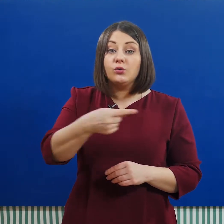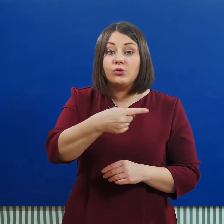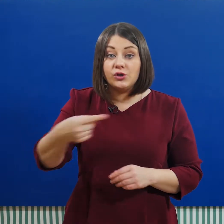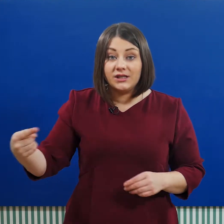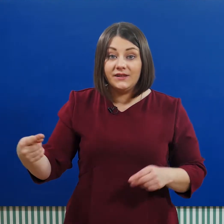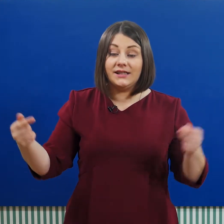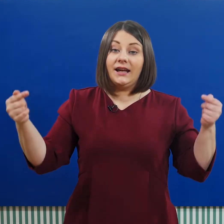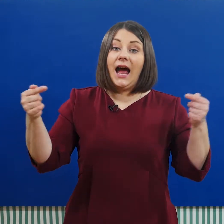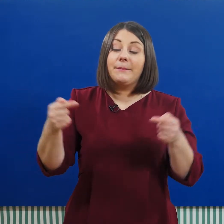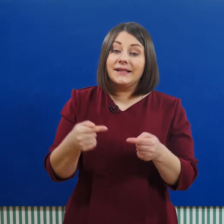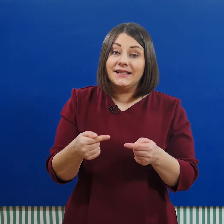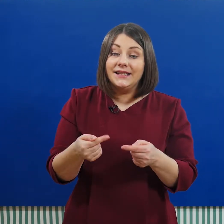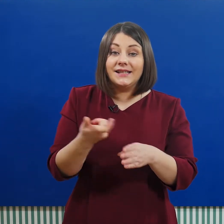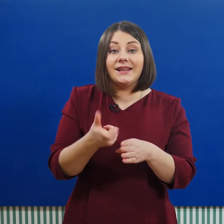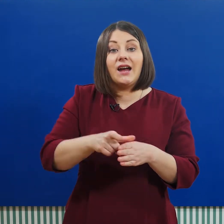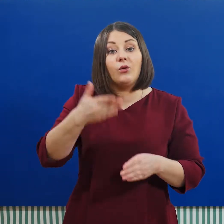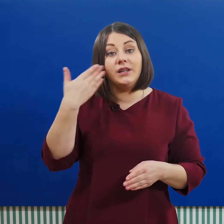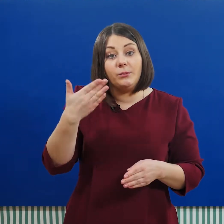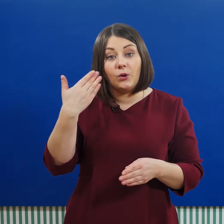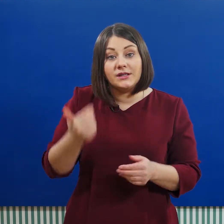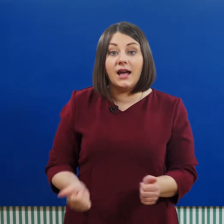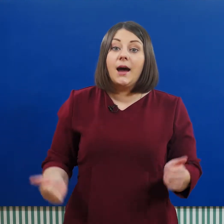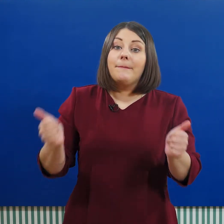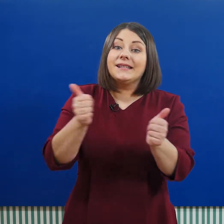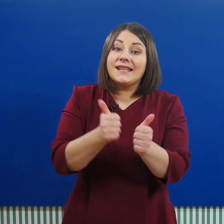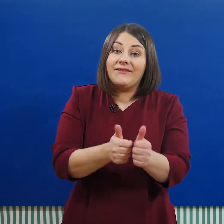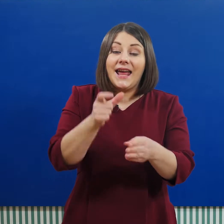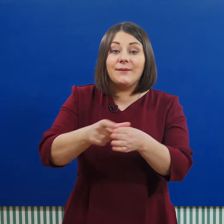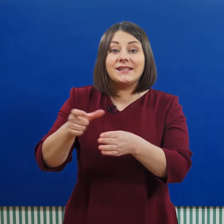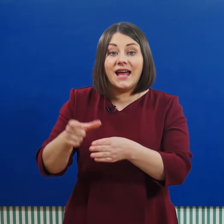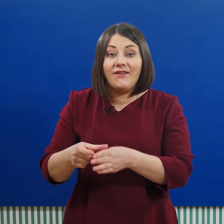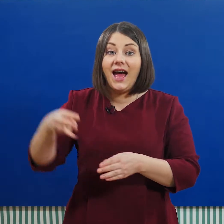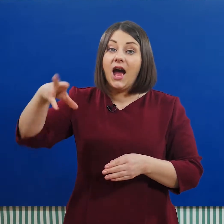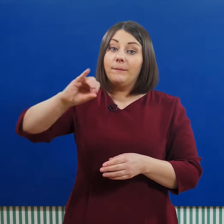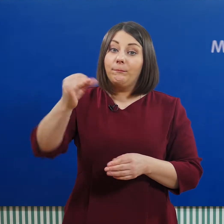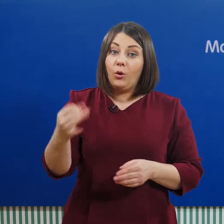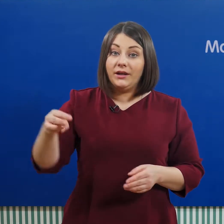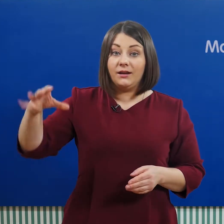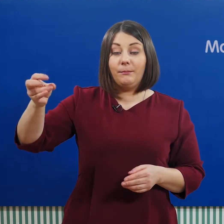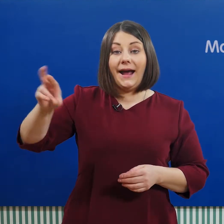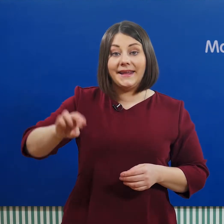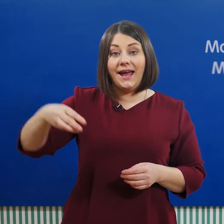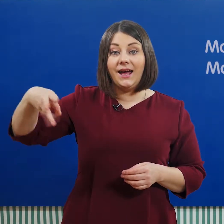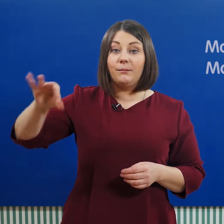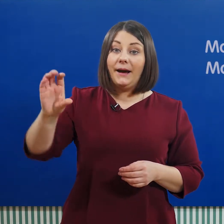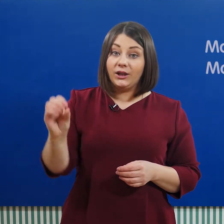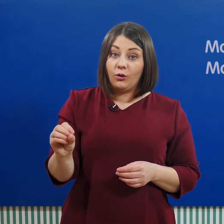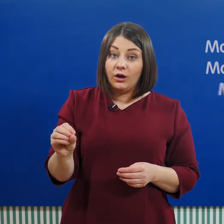у существительных определить довольно просто. Подставляем слова «мой», «моя», «моё».